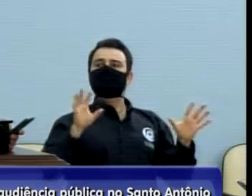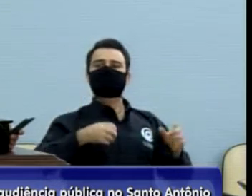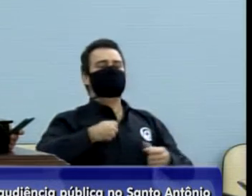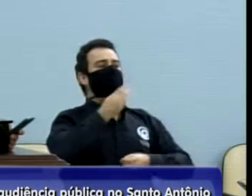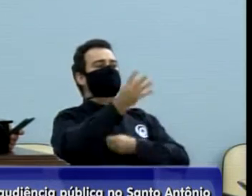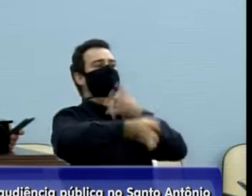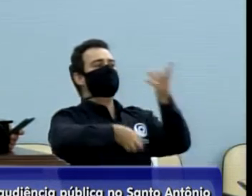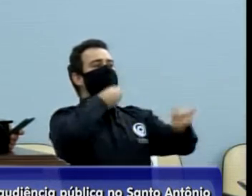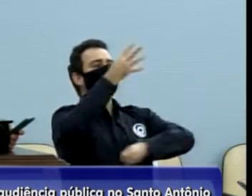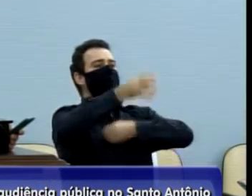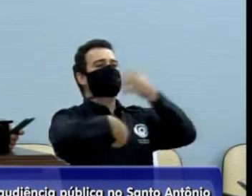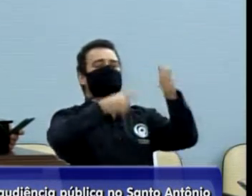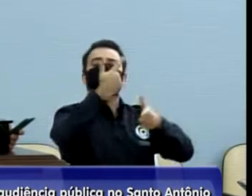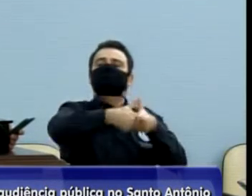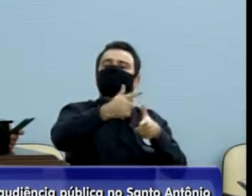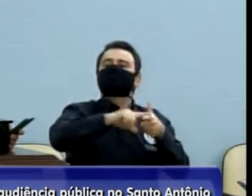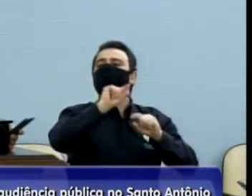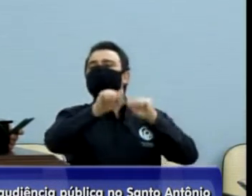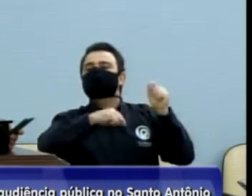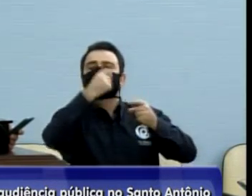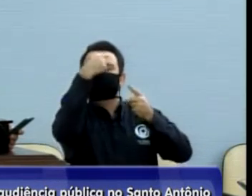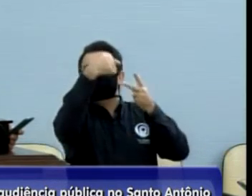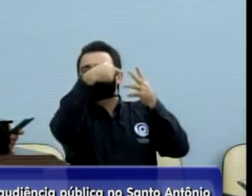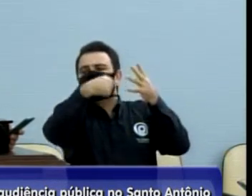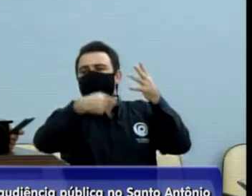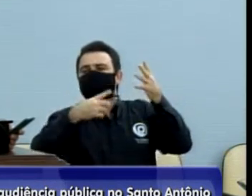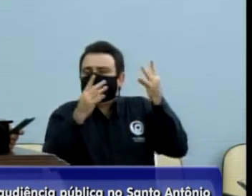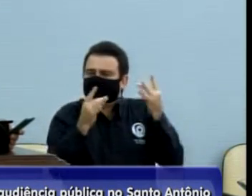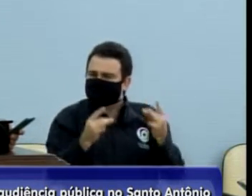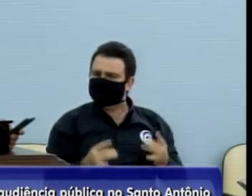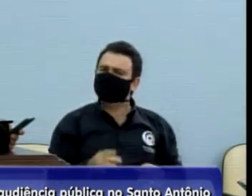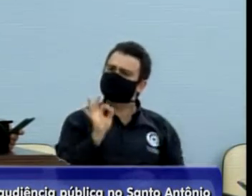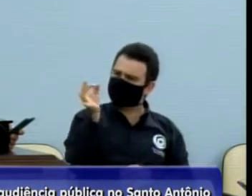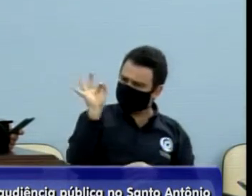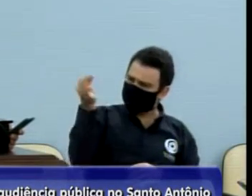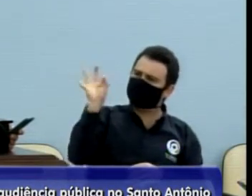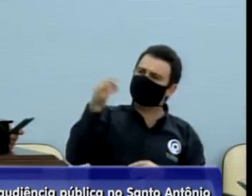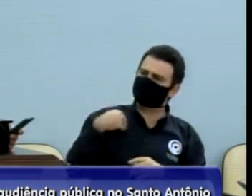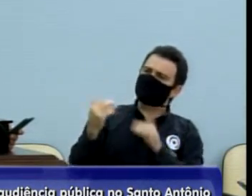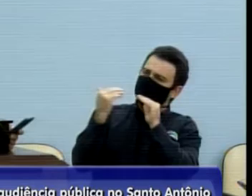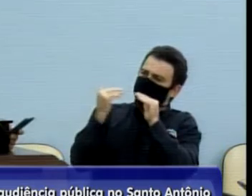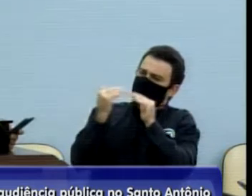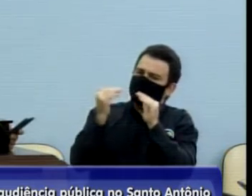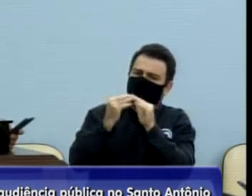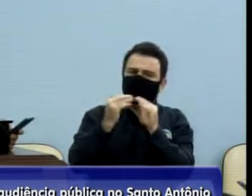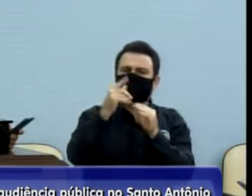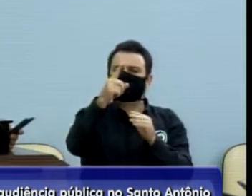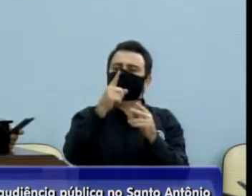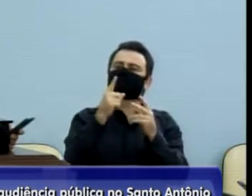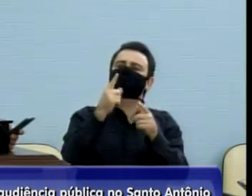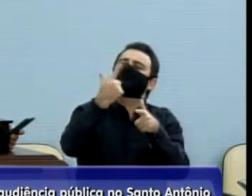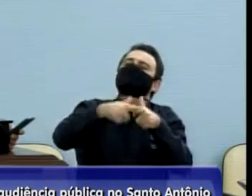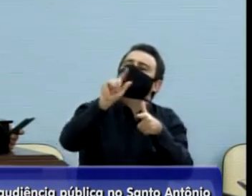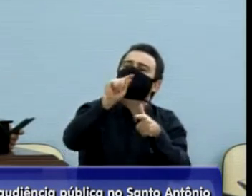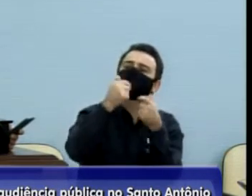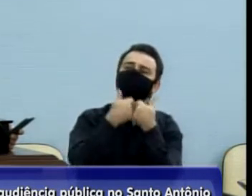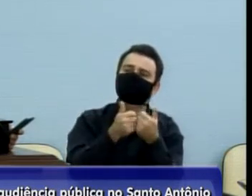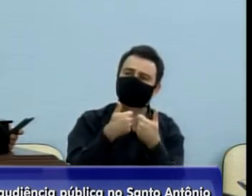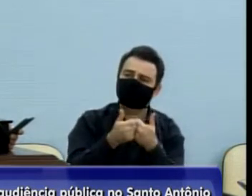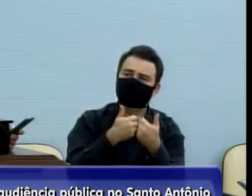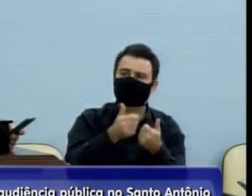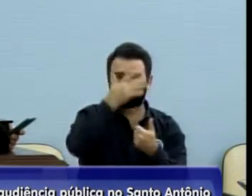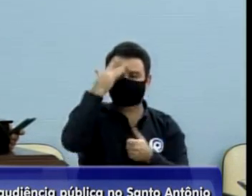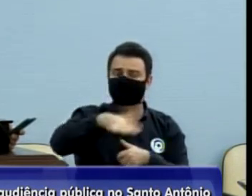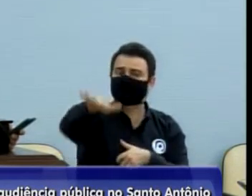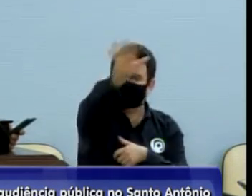e procurar corrigi-los e melhorar as condições do transporte para a população, então